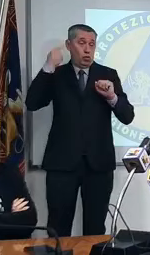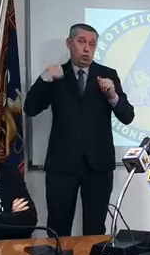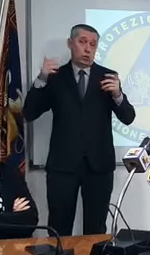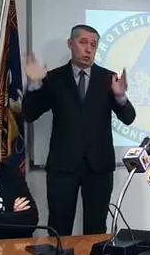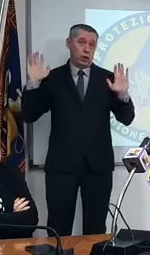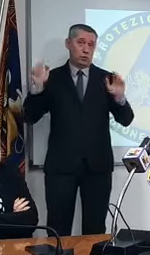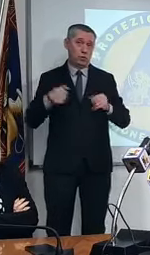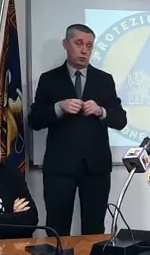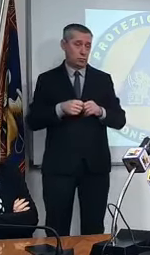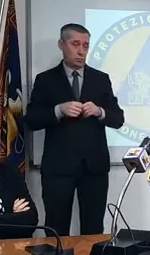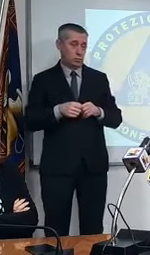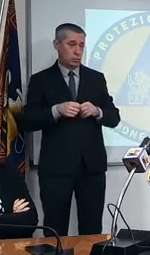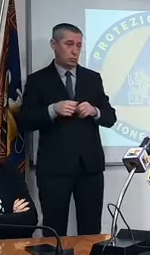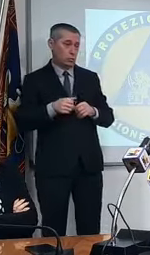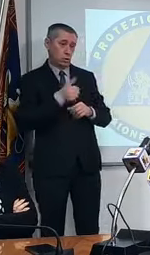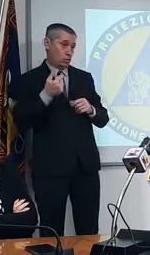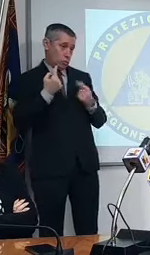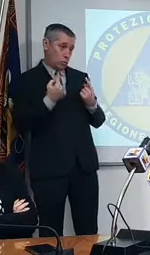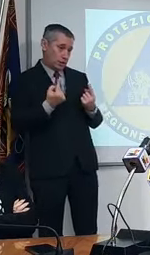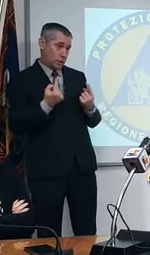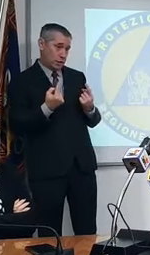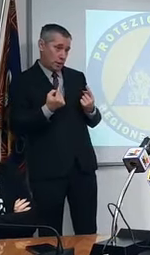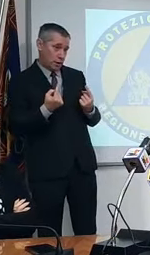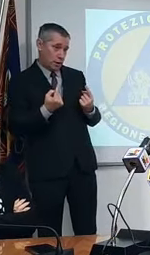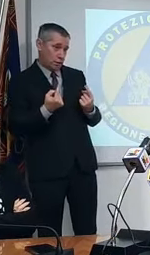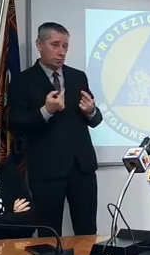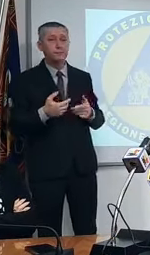resta che attendere a questo punto esatto grazie prego